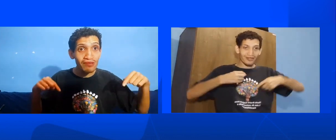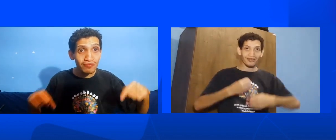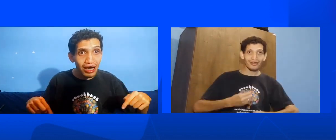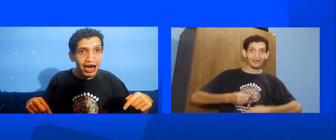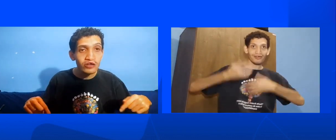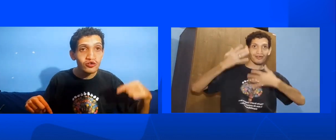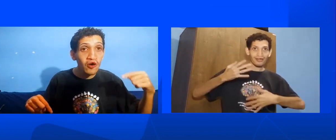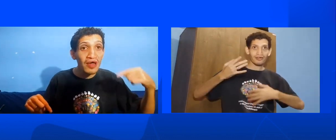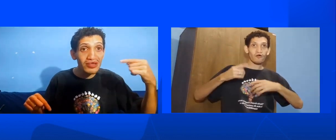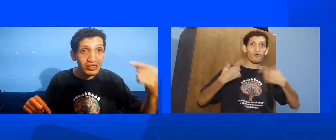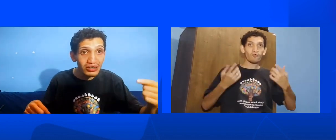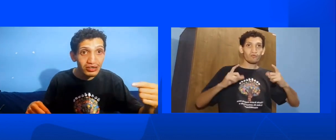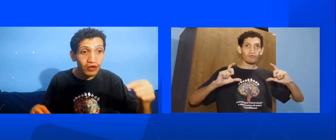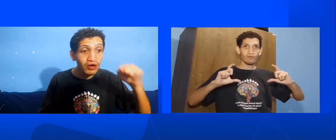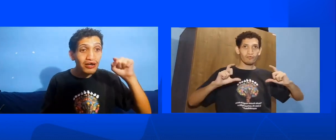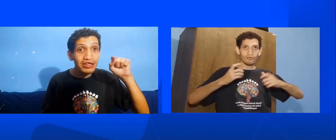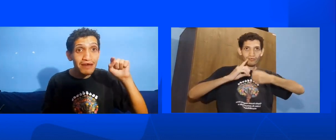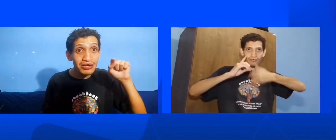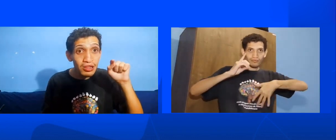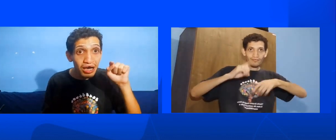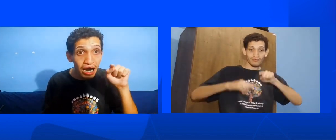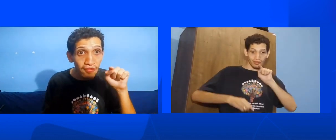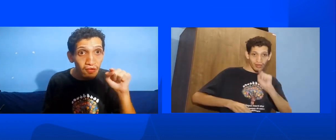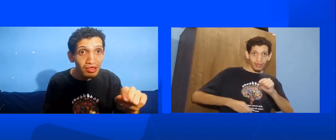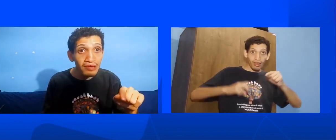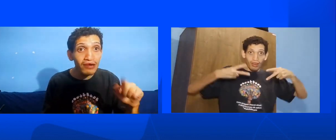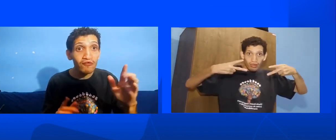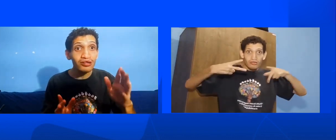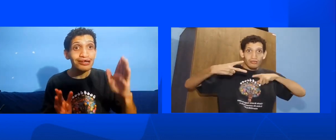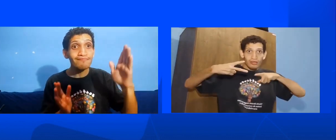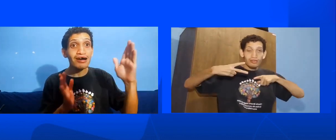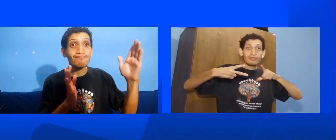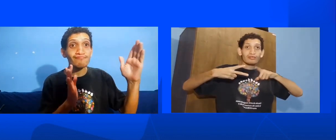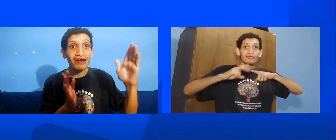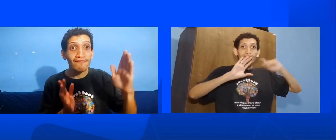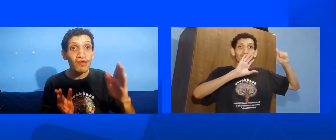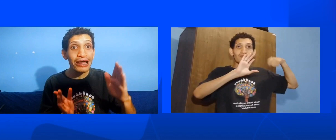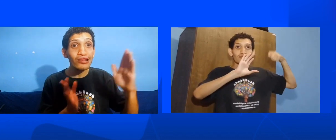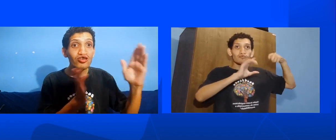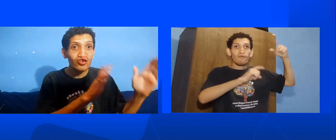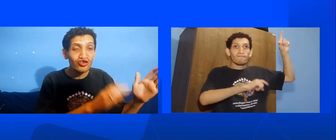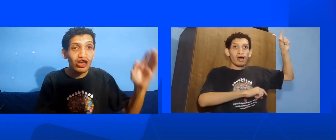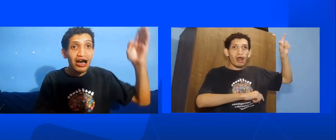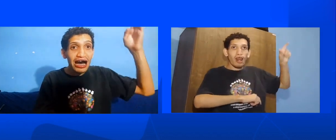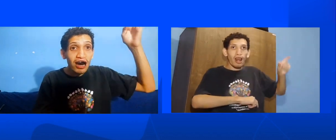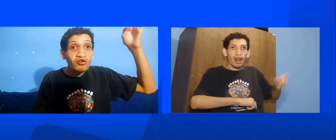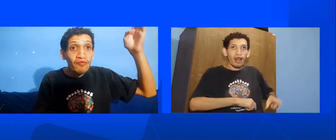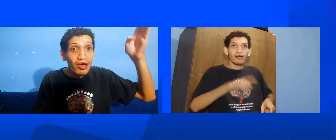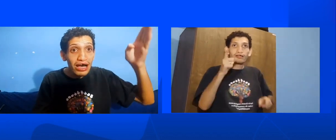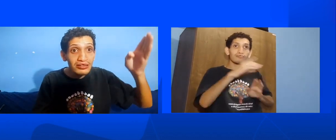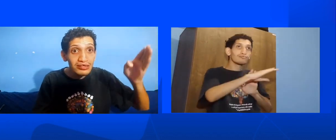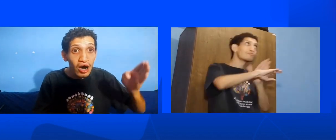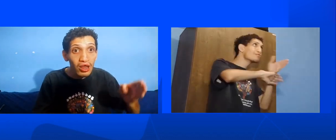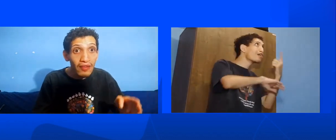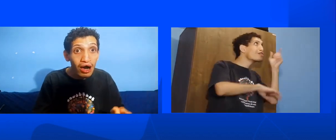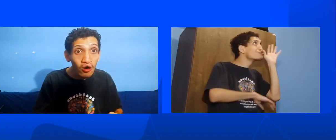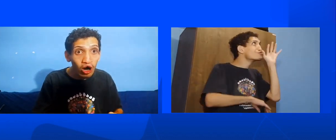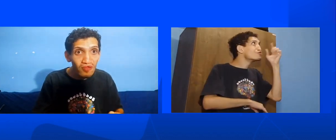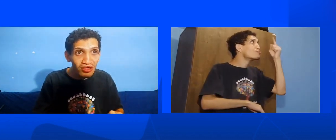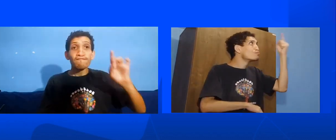comentários Ou na descrição Que vai clicar no link Para você ir para a playlist Aonde tem as aulas na ordem